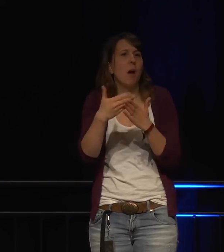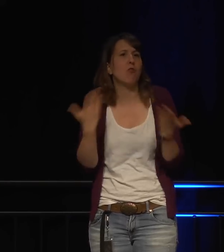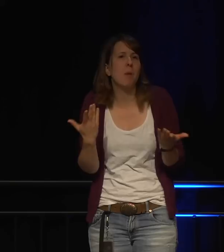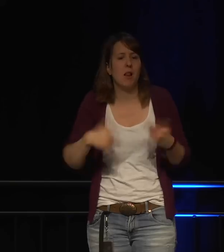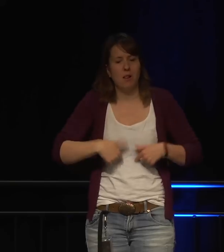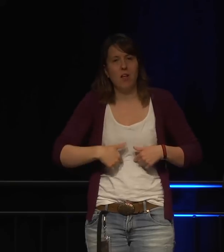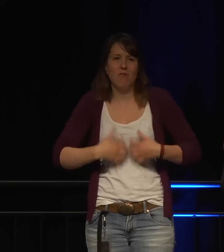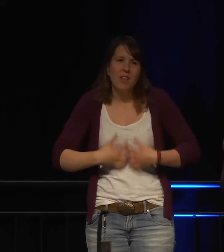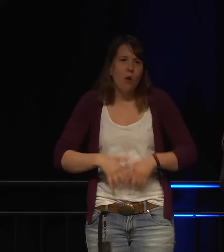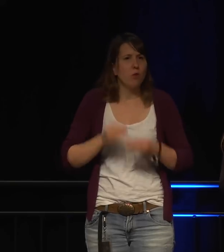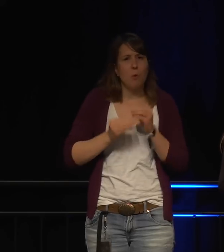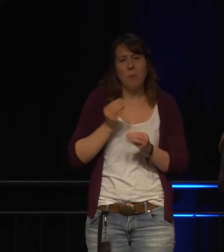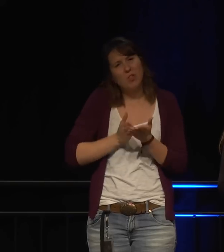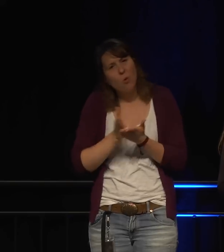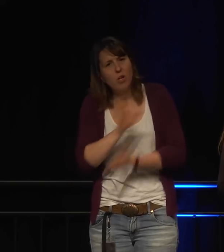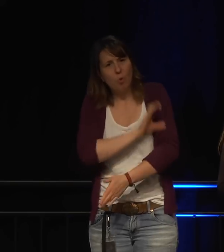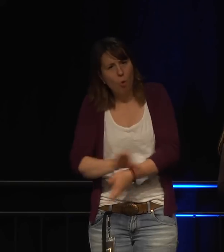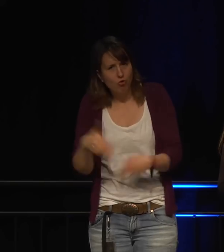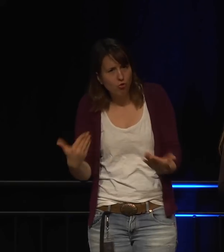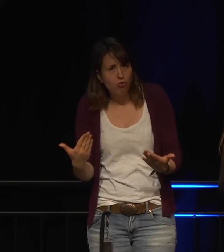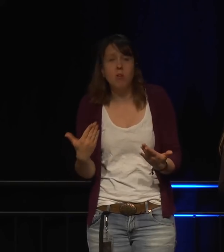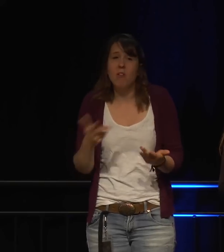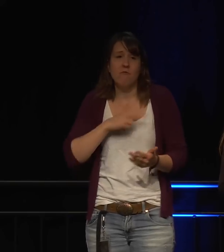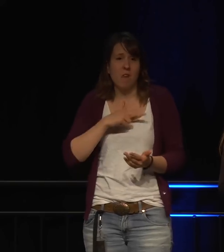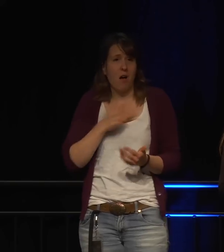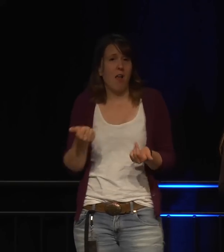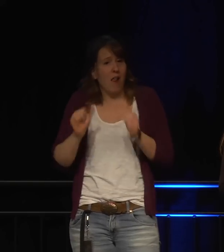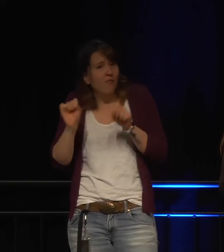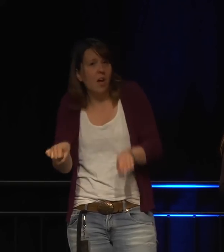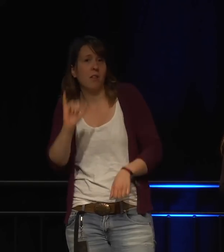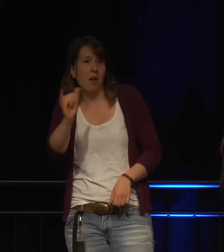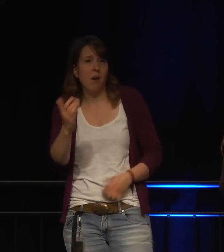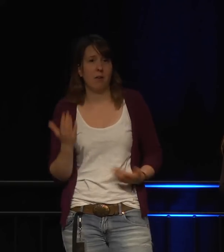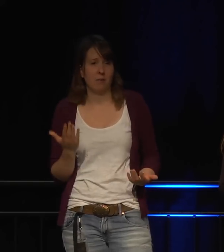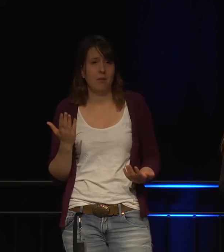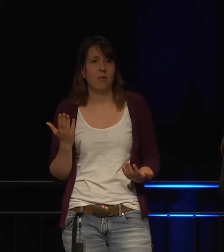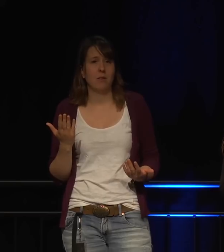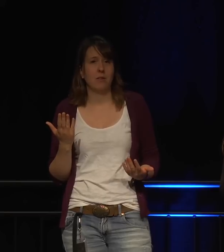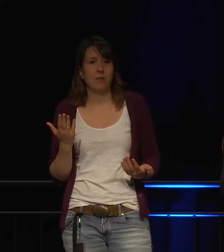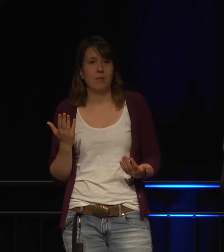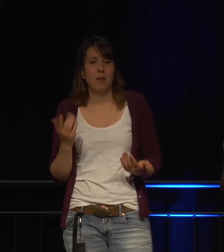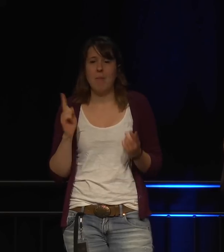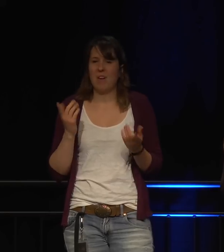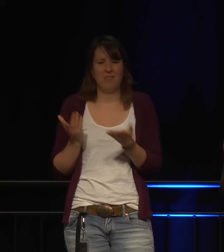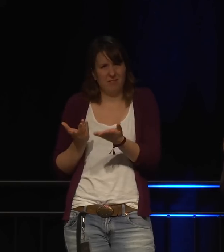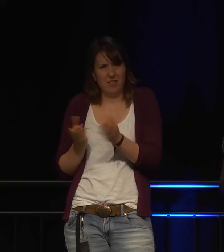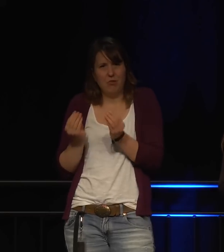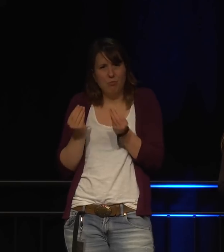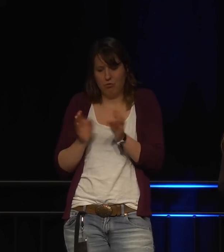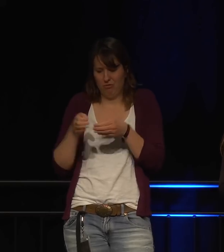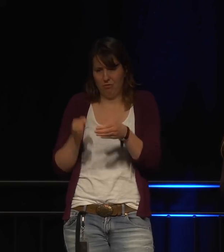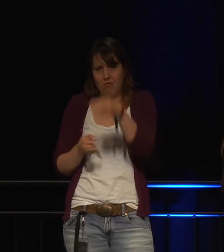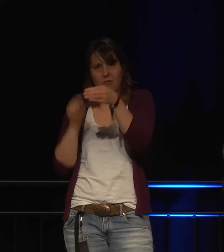Chronische Krankheiten mit Verdauungsproblemen. Aber es ist eher designt für